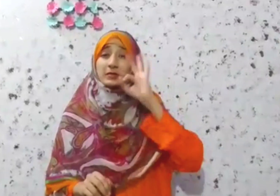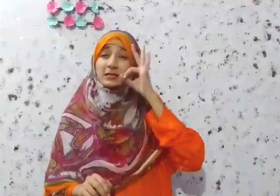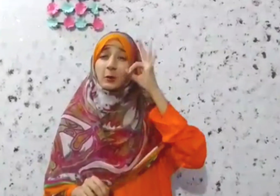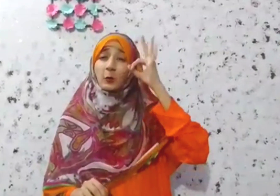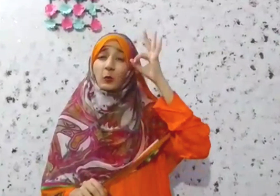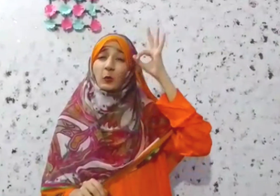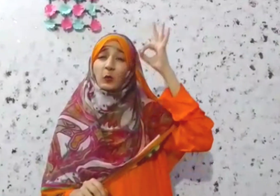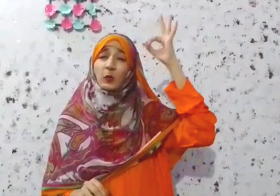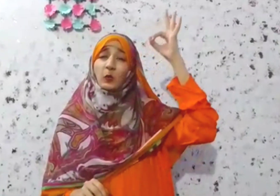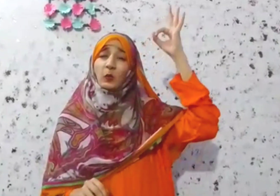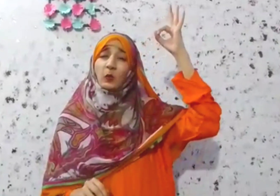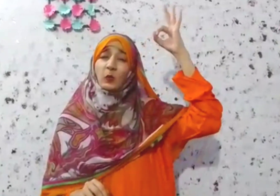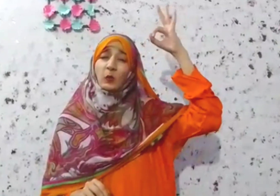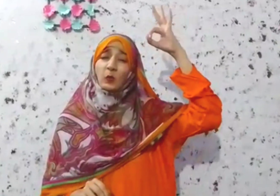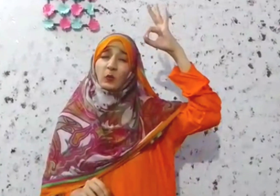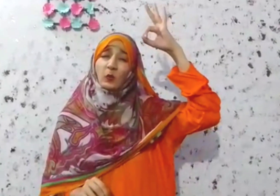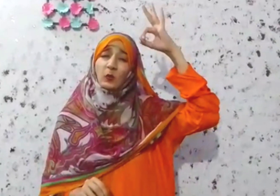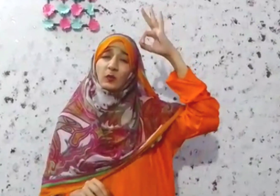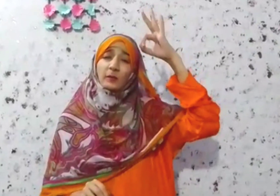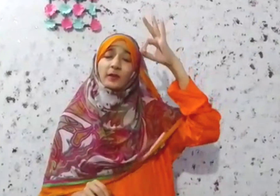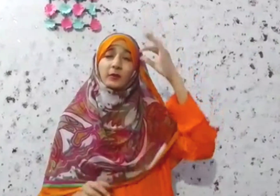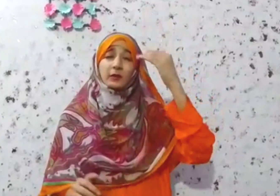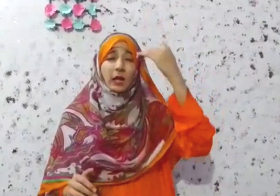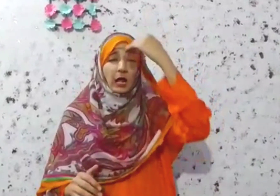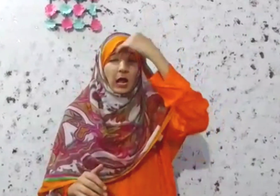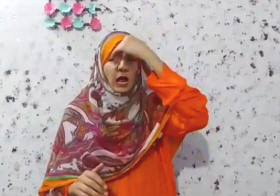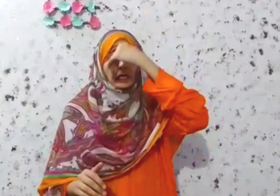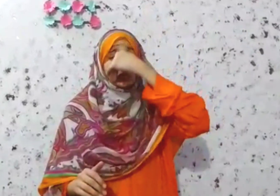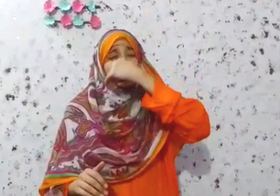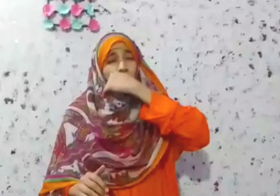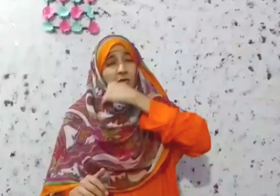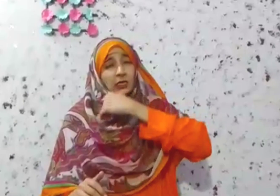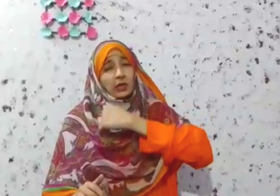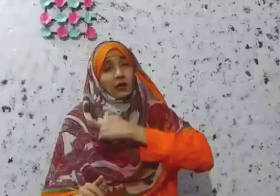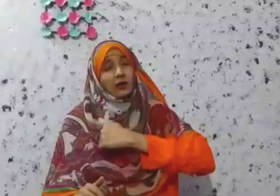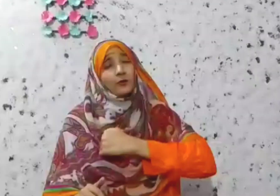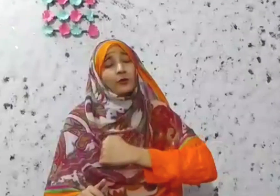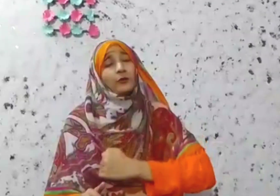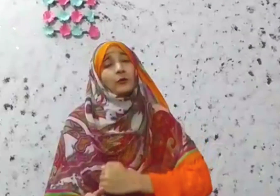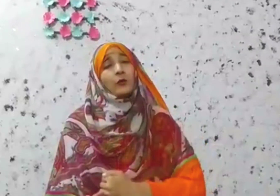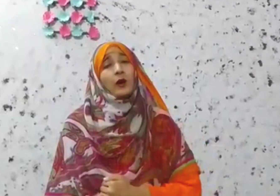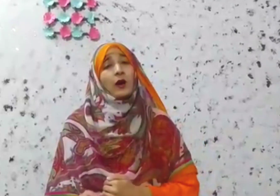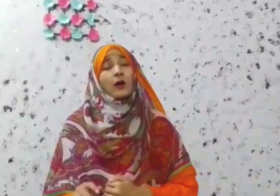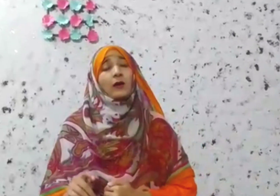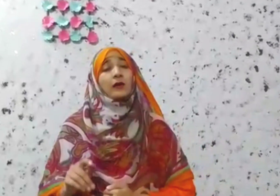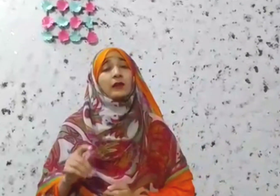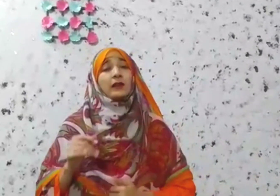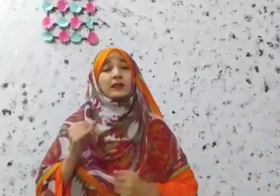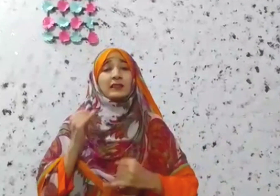रूह में उतरे तो आखबत